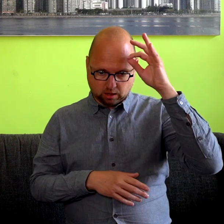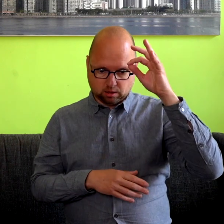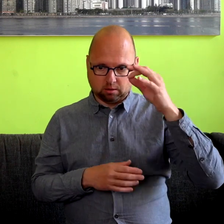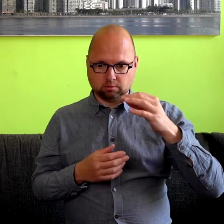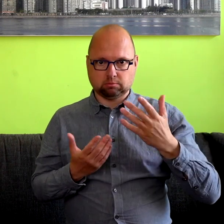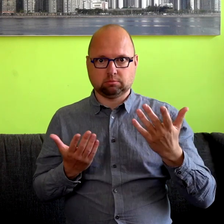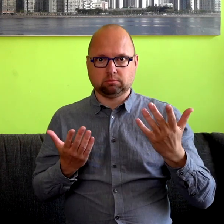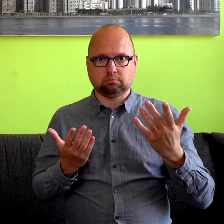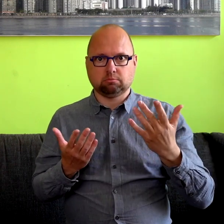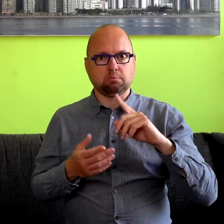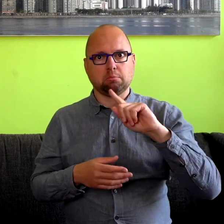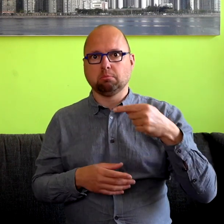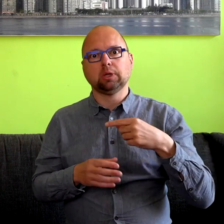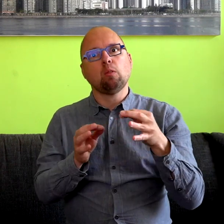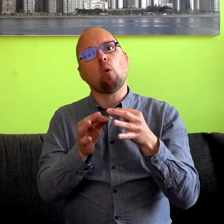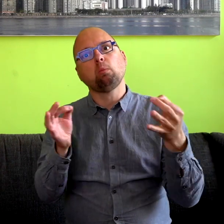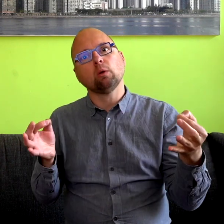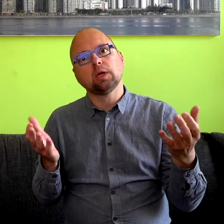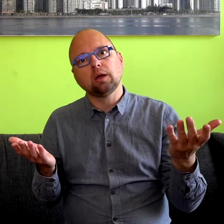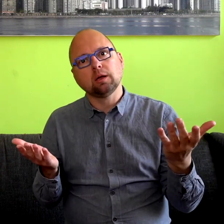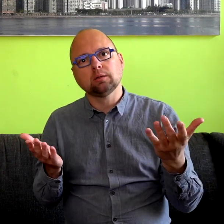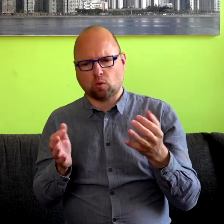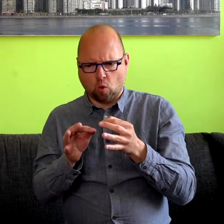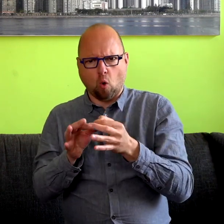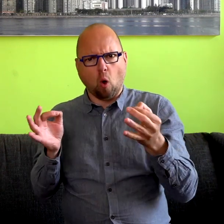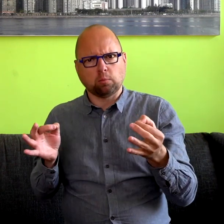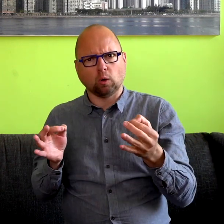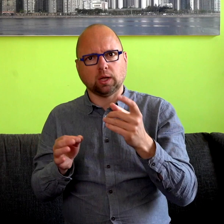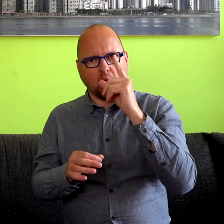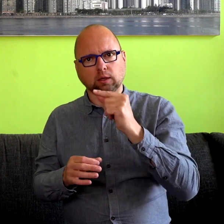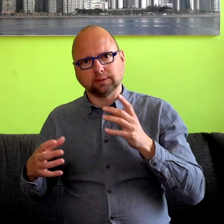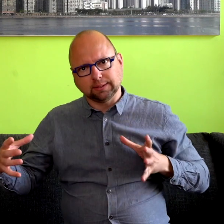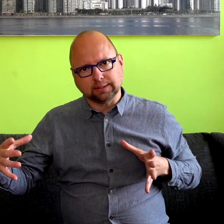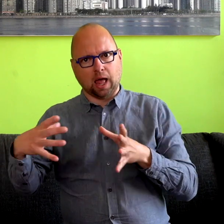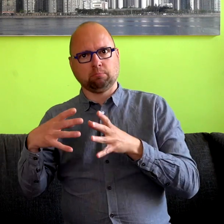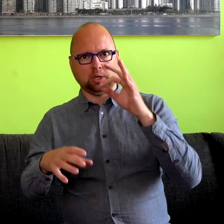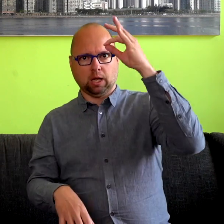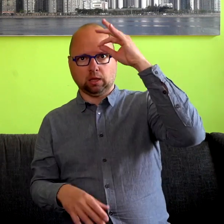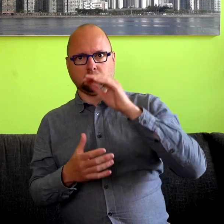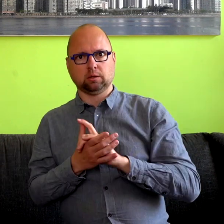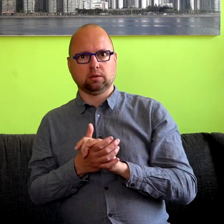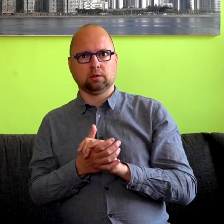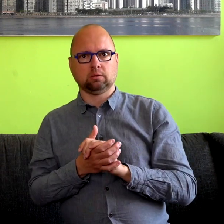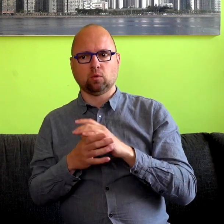dan is dat niet meteen een oplossing. Het is pas een oplossing als je hem kunt gebruiken met mensen.